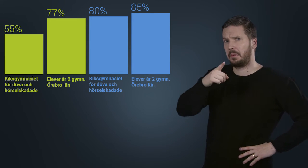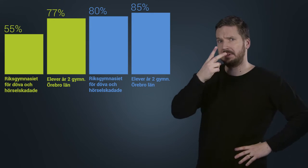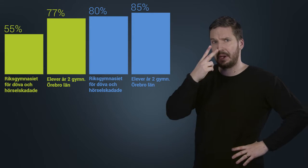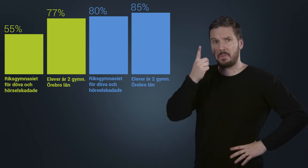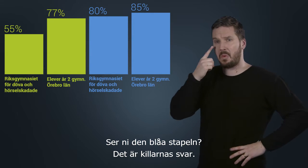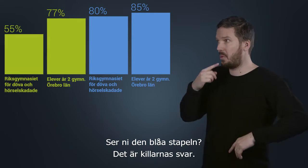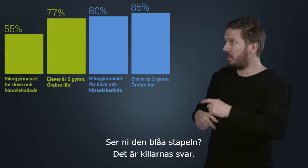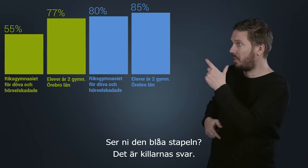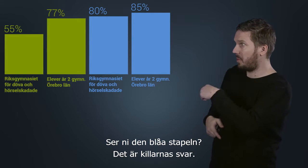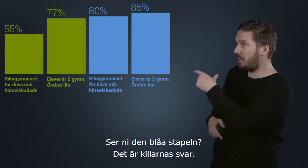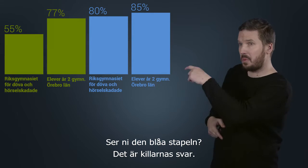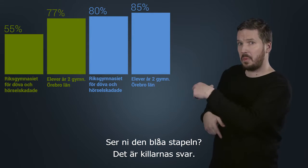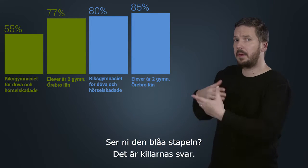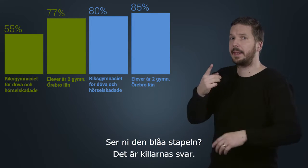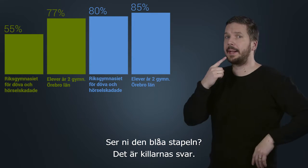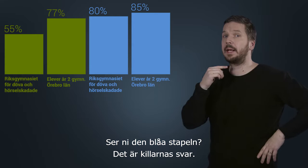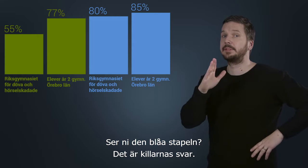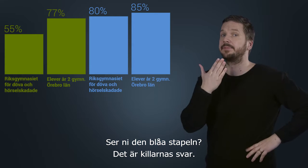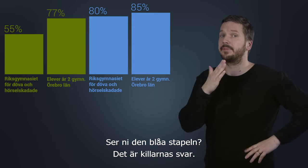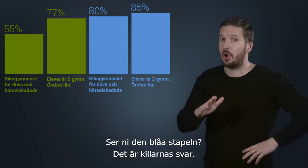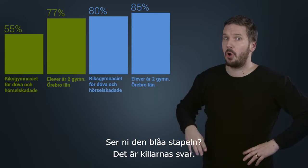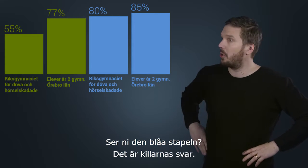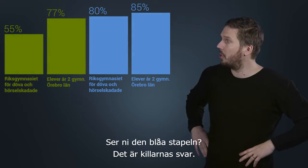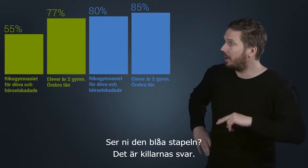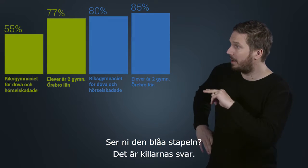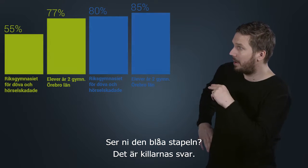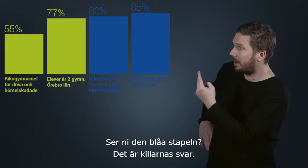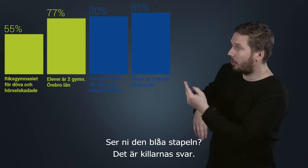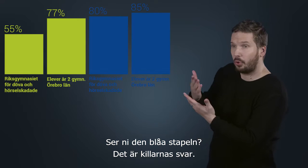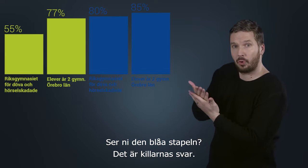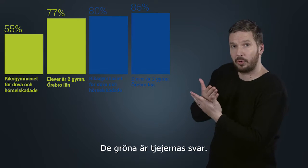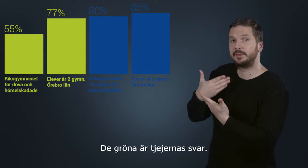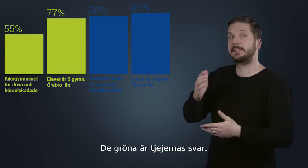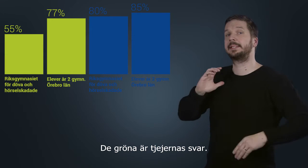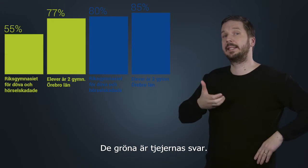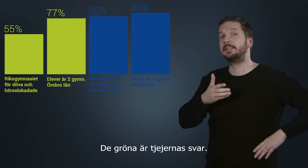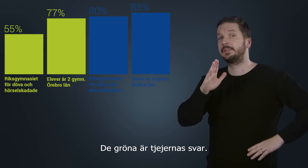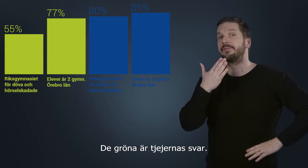Ser ni de blå staplarna? Det är killarnas svar. De gröna är tjejernas svar.